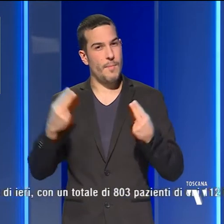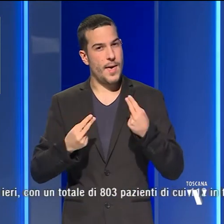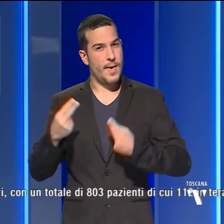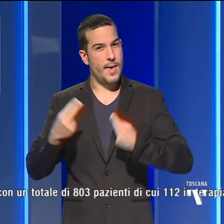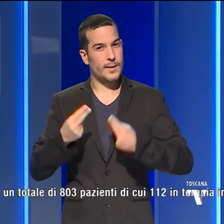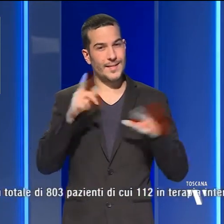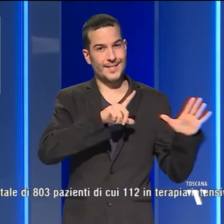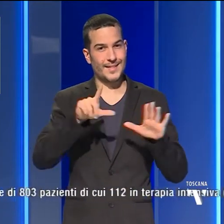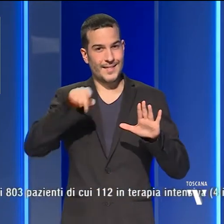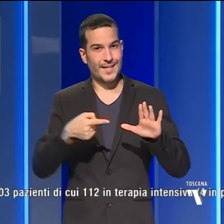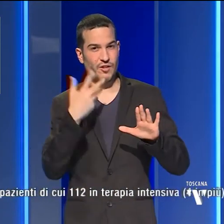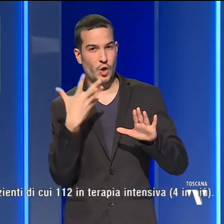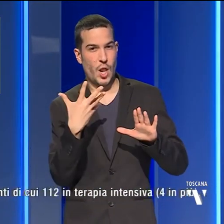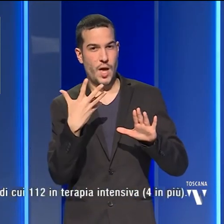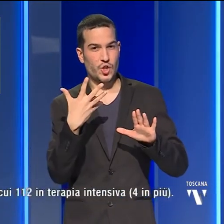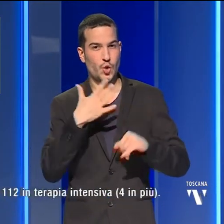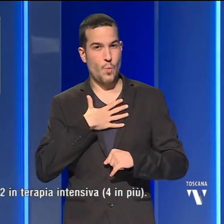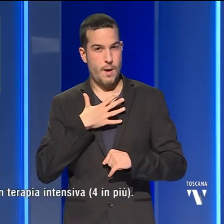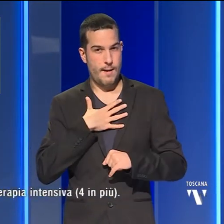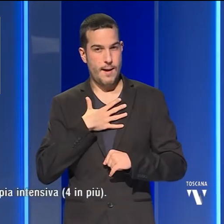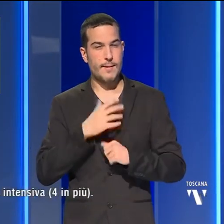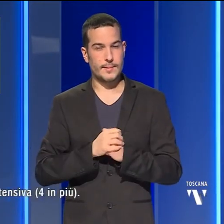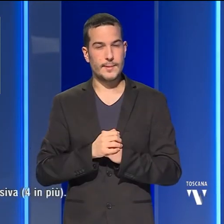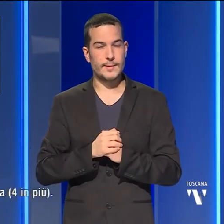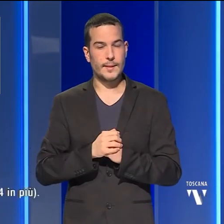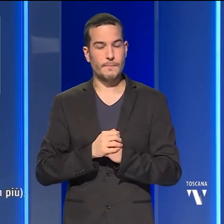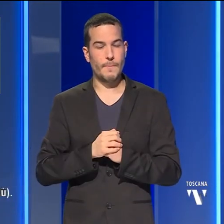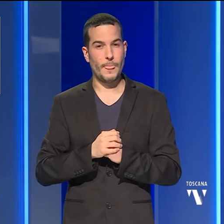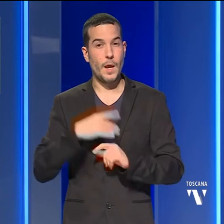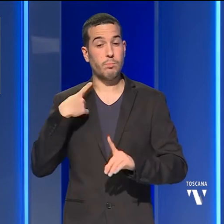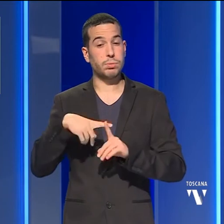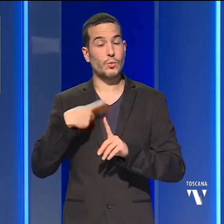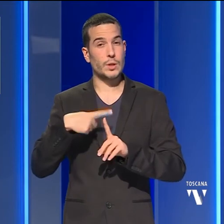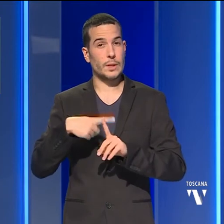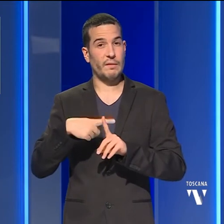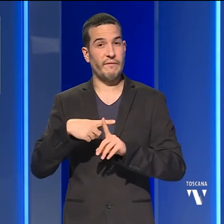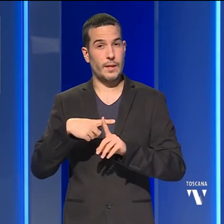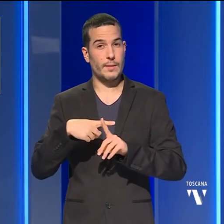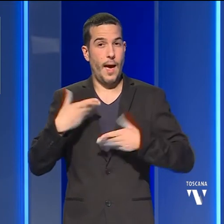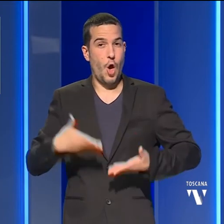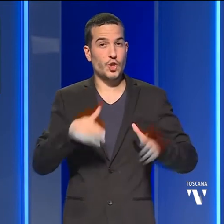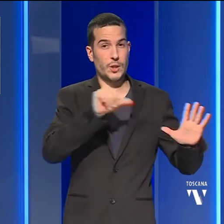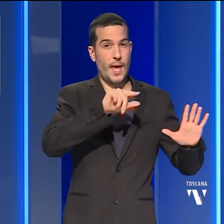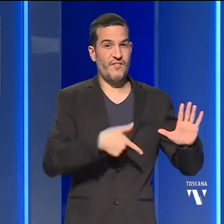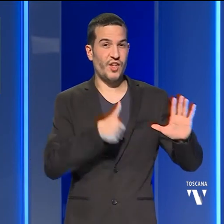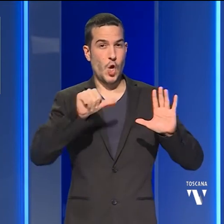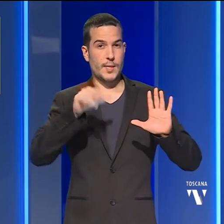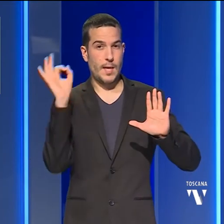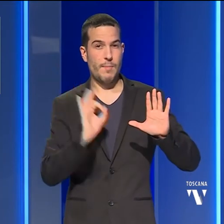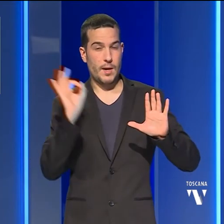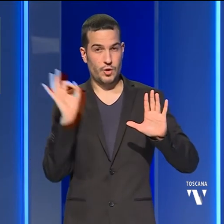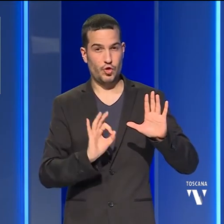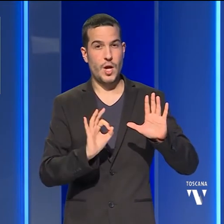,5 anni. Insieme al tasso di positività pari oggi al 6,6